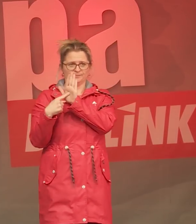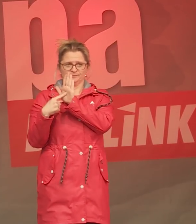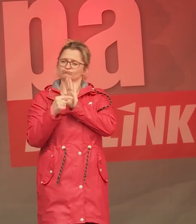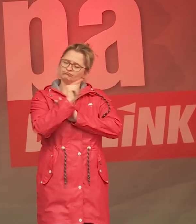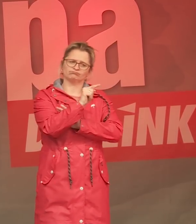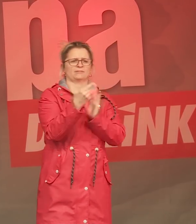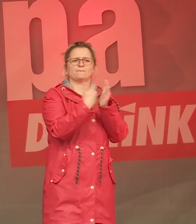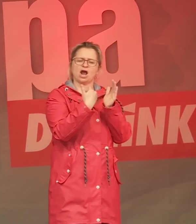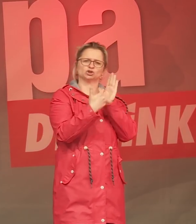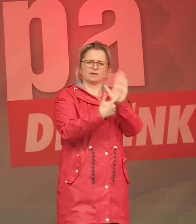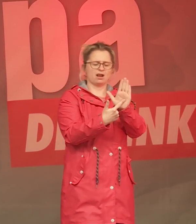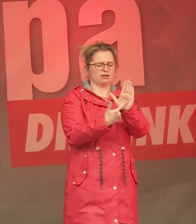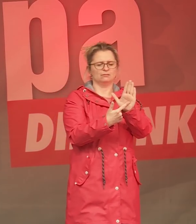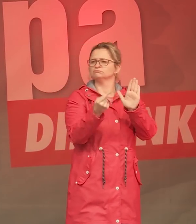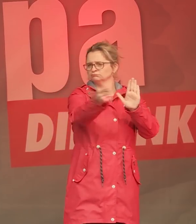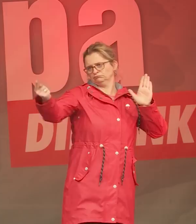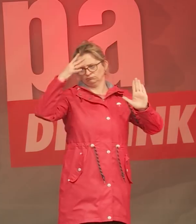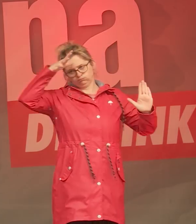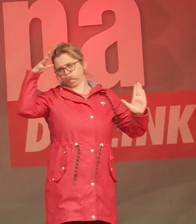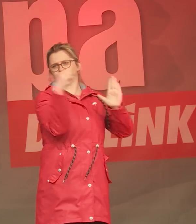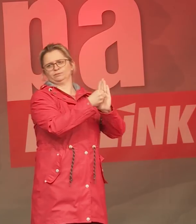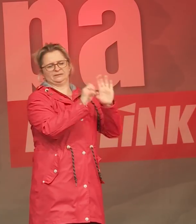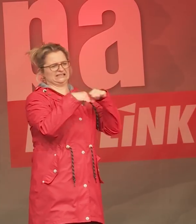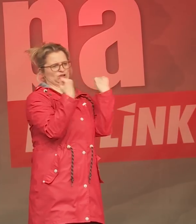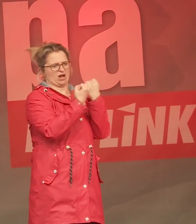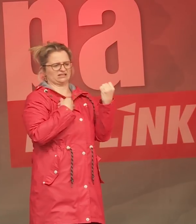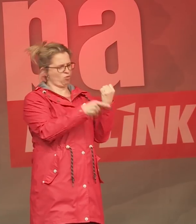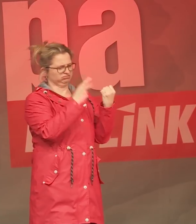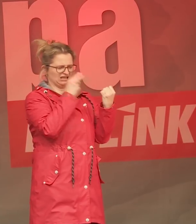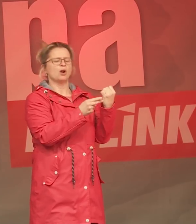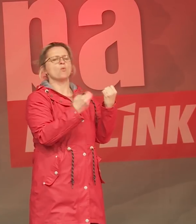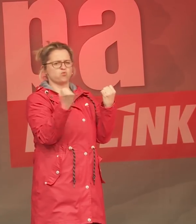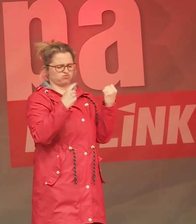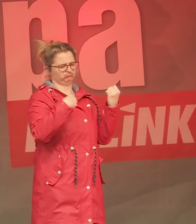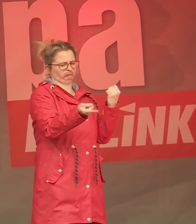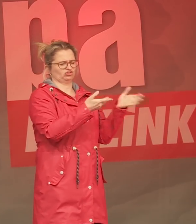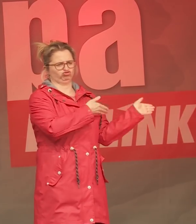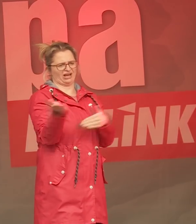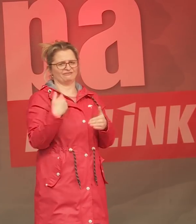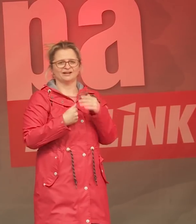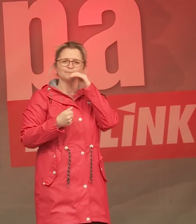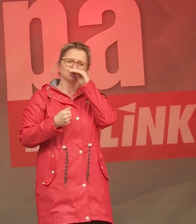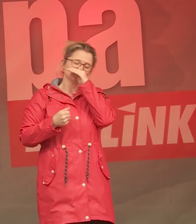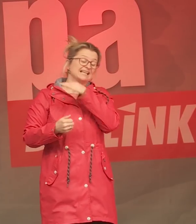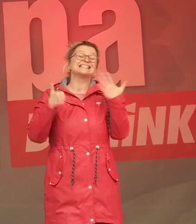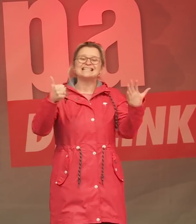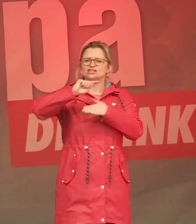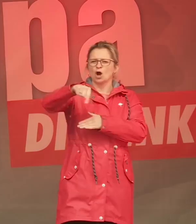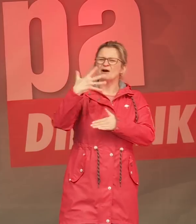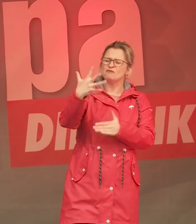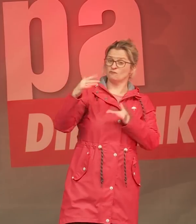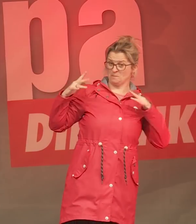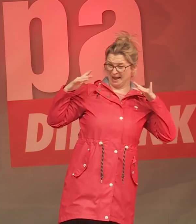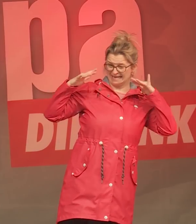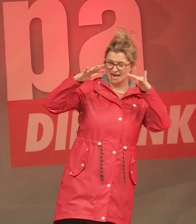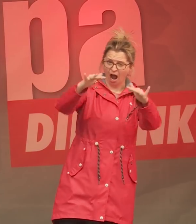finde dieses Beispiel verdeutlicht sehr genau, dass etwas ganz schief läuft in dieser Welt. 6,5 Milliarden Euro werden